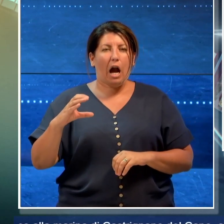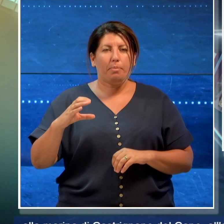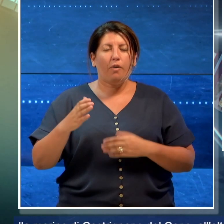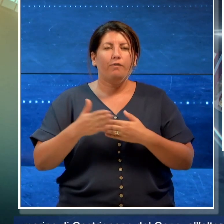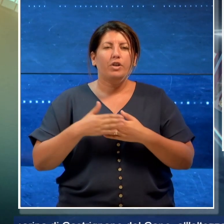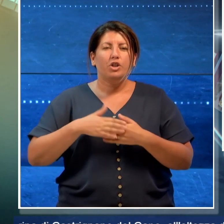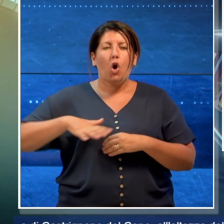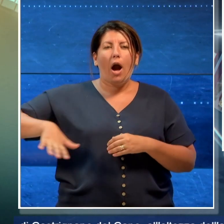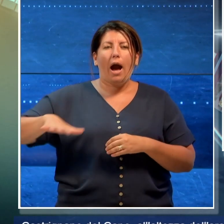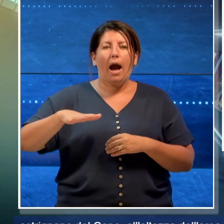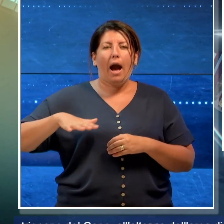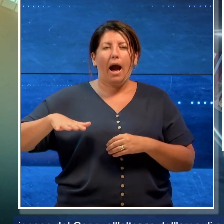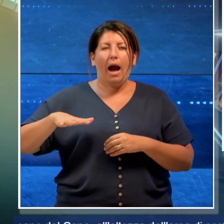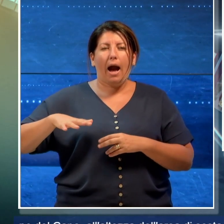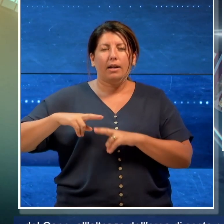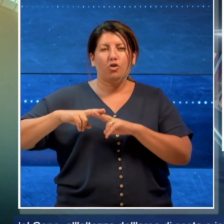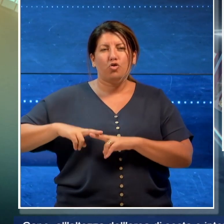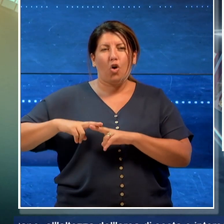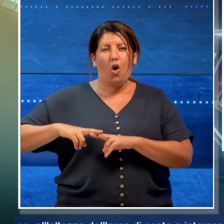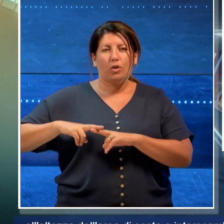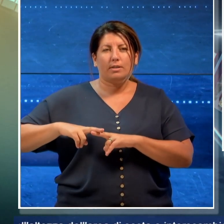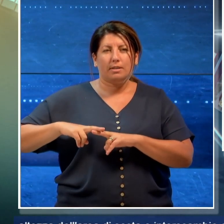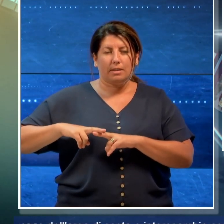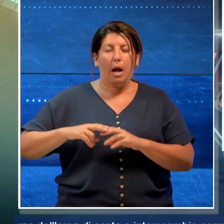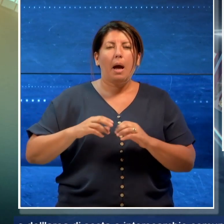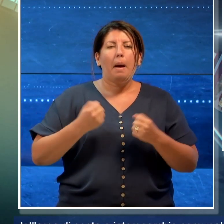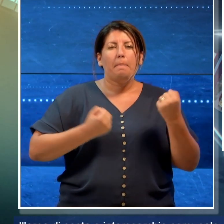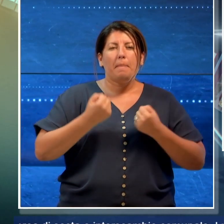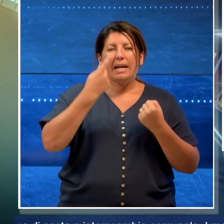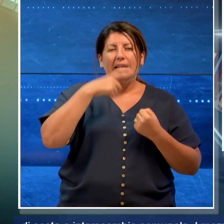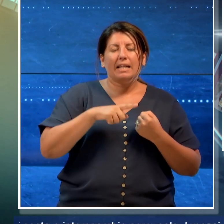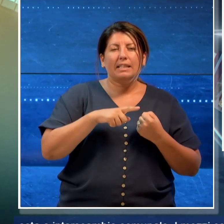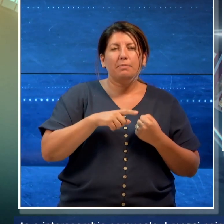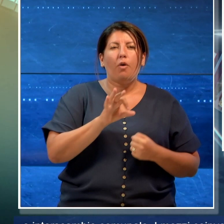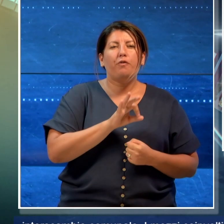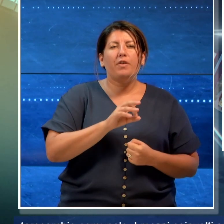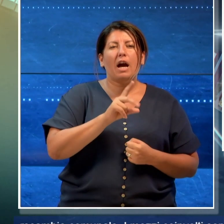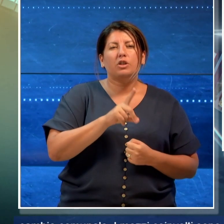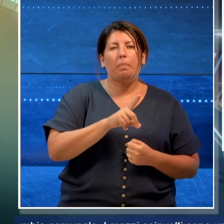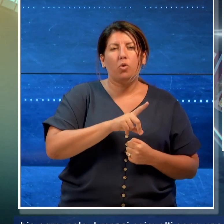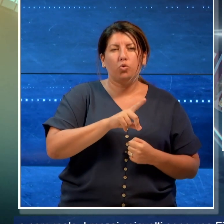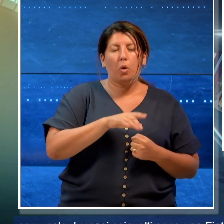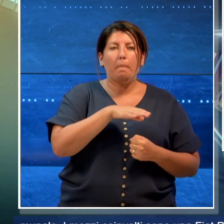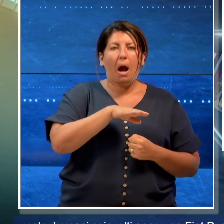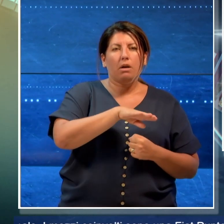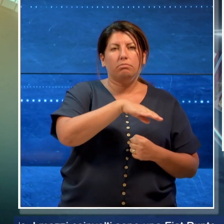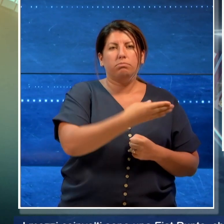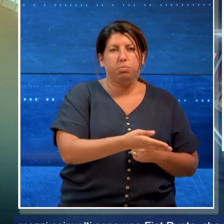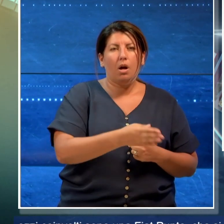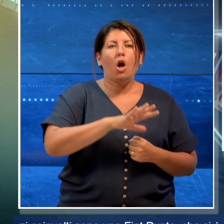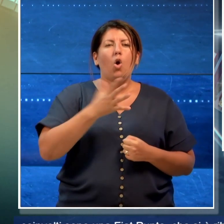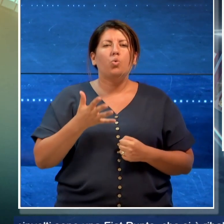'area di sosta. I mezzi coinvolti sono una Fiat Punto che si è ribaltata dopo lo scontro e una